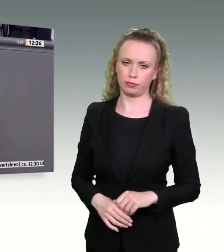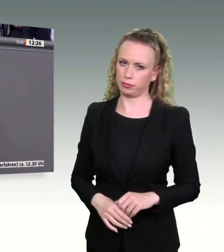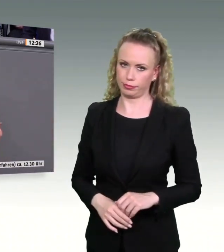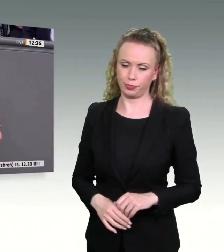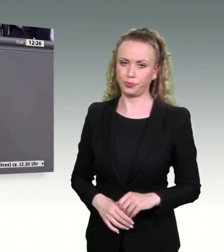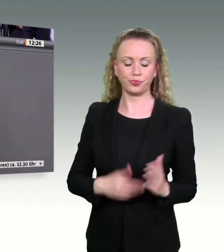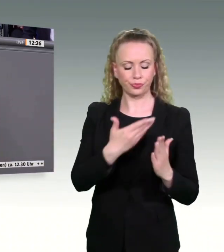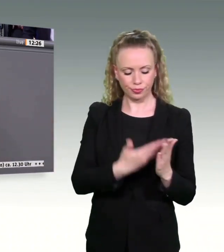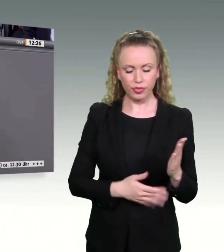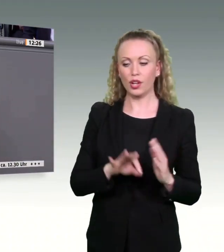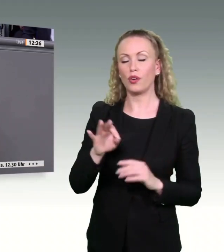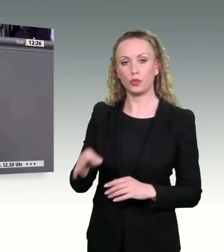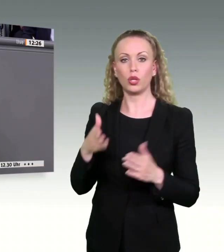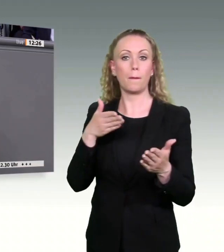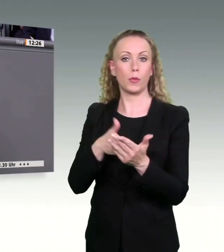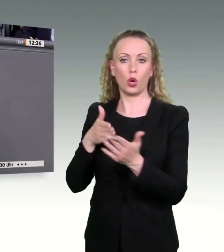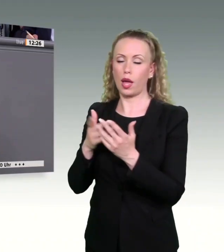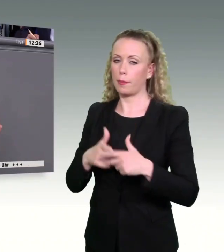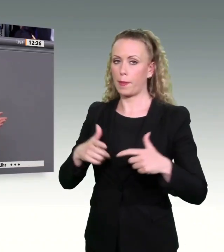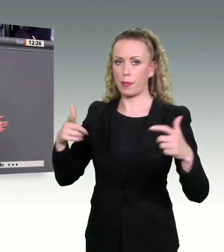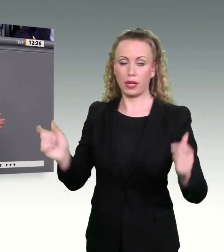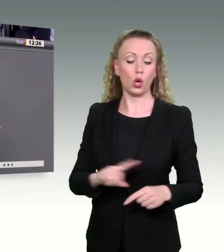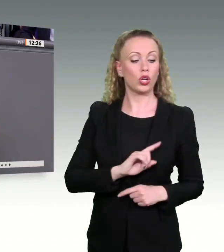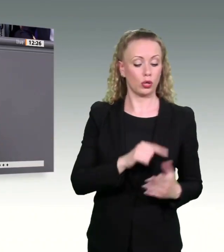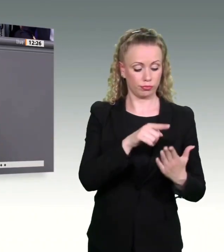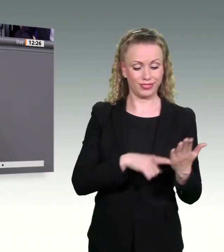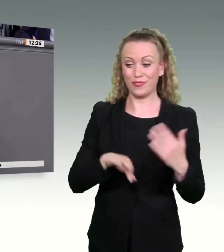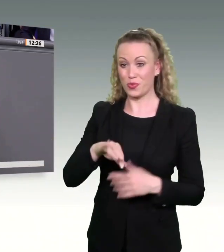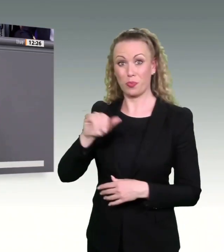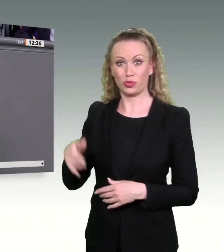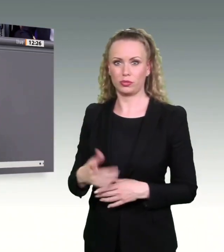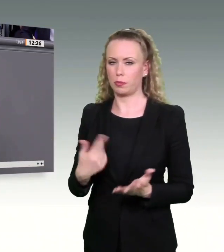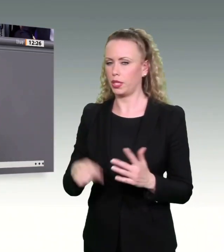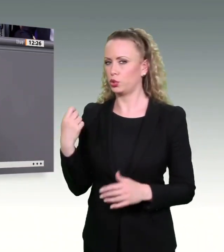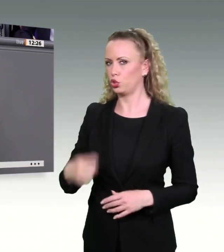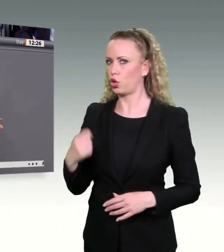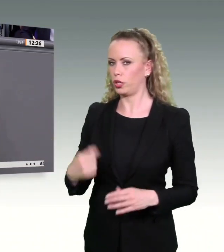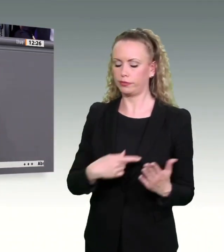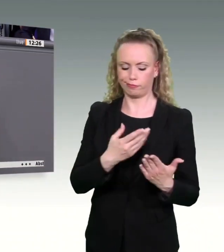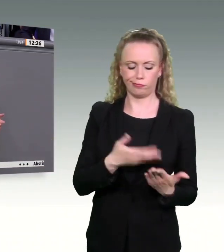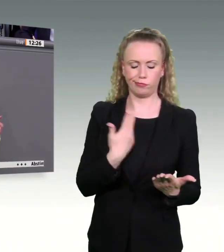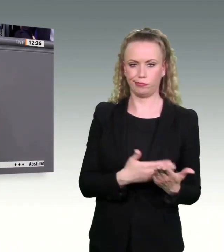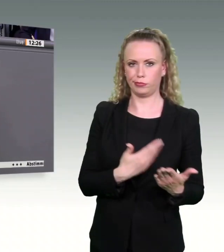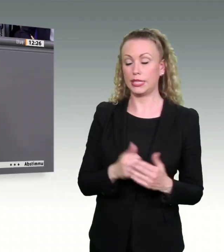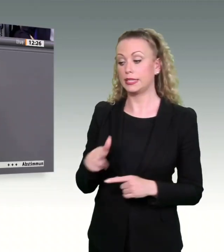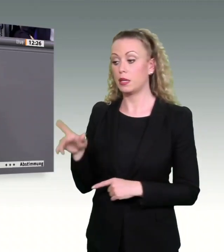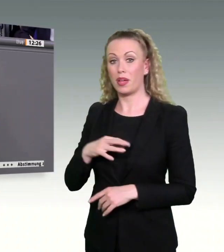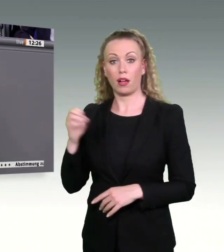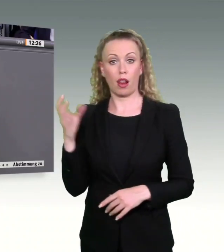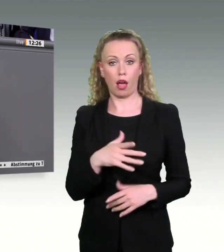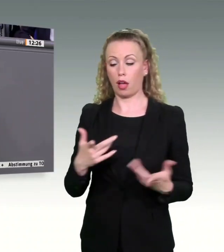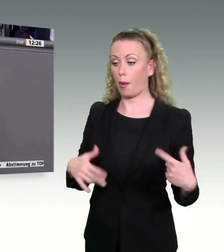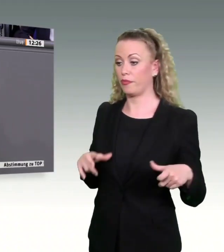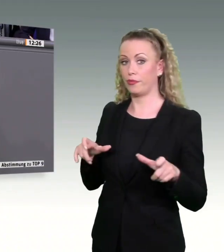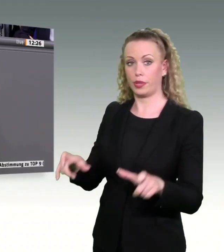Blockaden und verteuert die Projekte. Und um Klagen abzuwehren, ist häufig der moderne